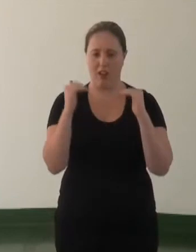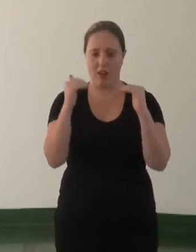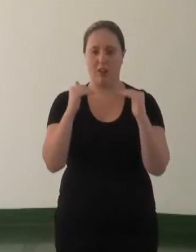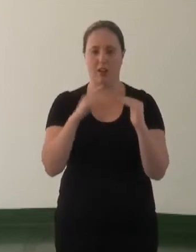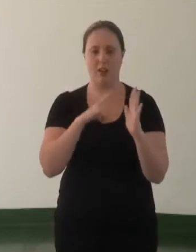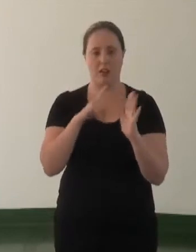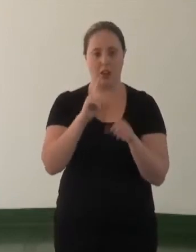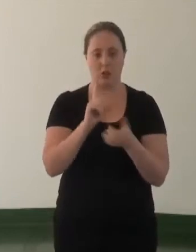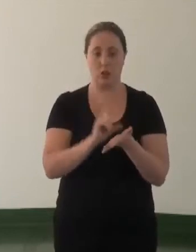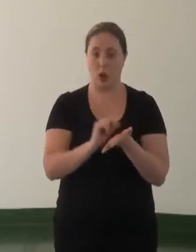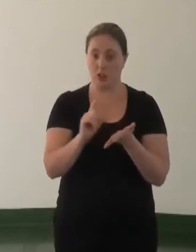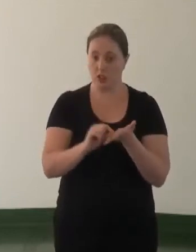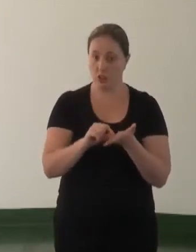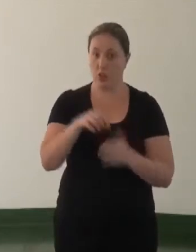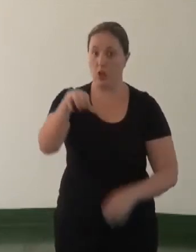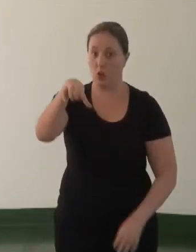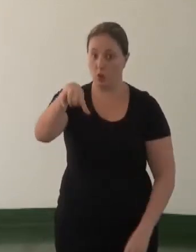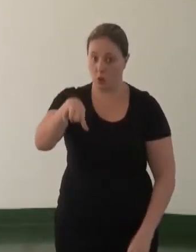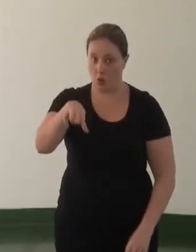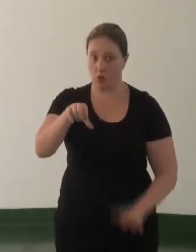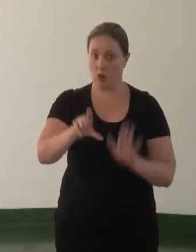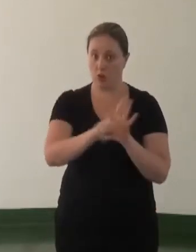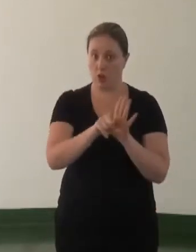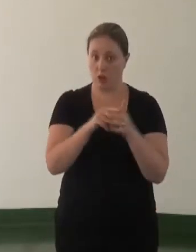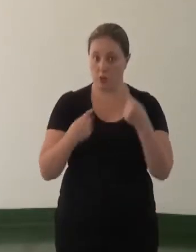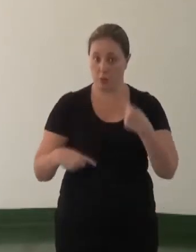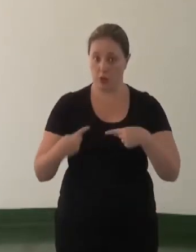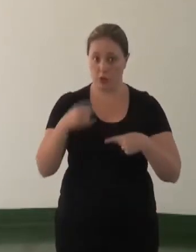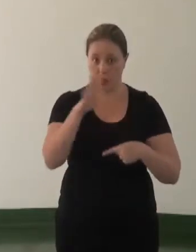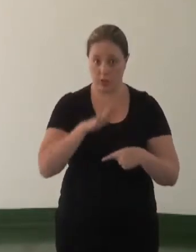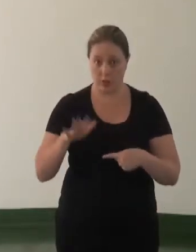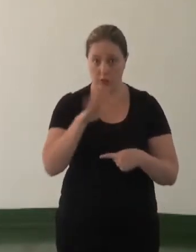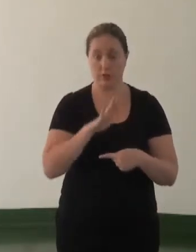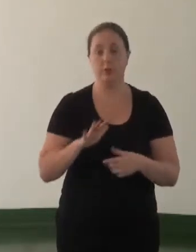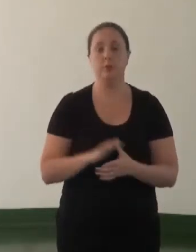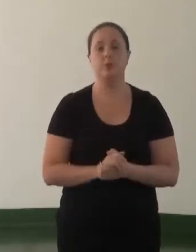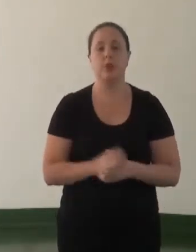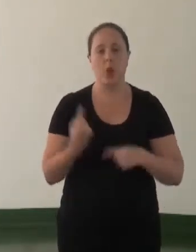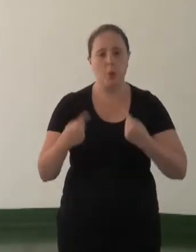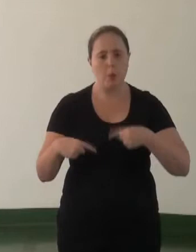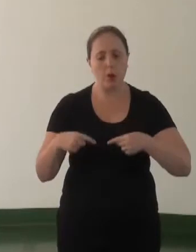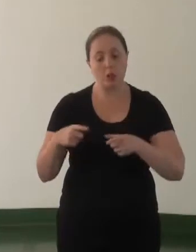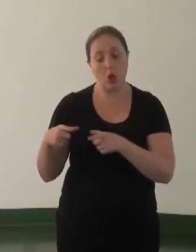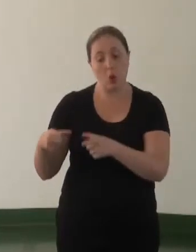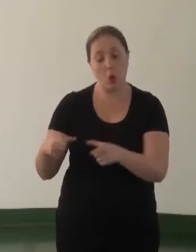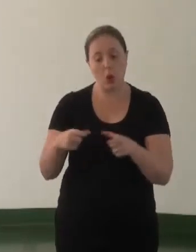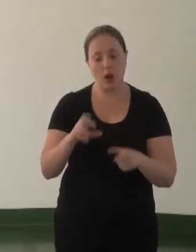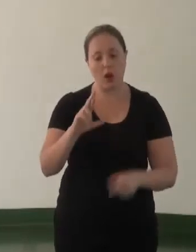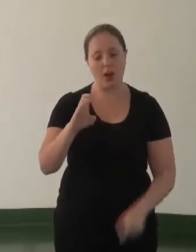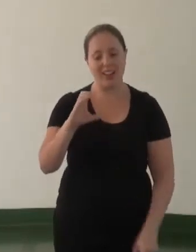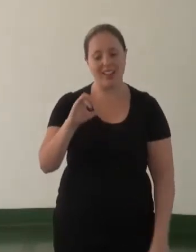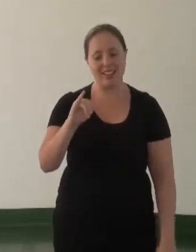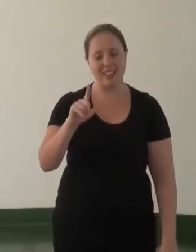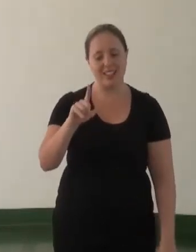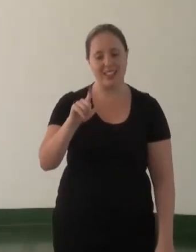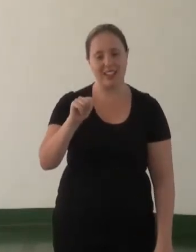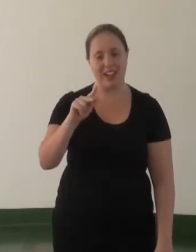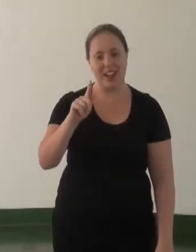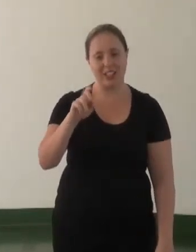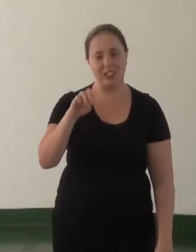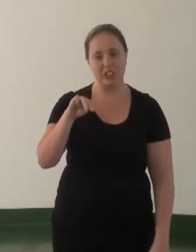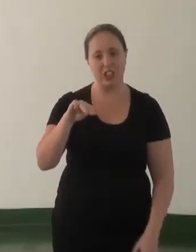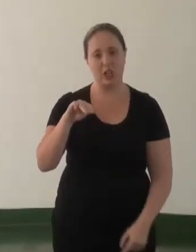9º dessa lei, da política nacional, sobretudo a política local de reciclagem popular, coleta